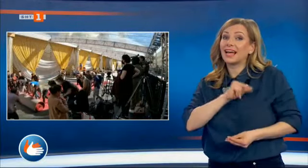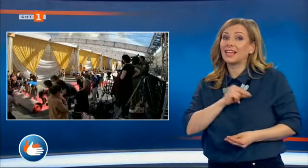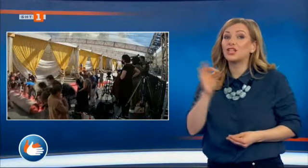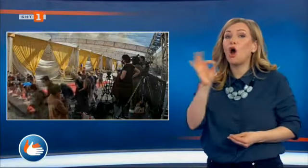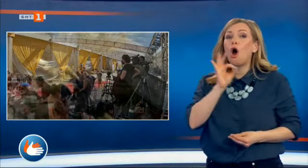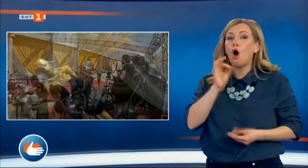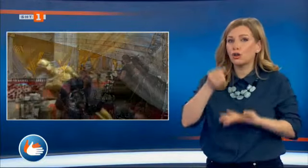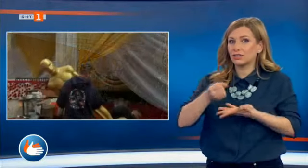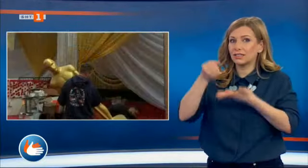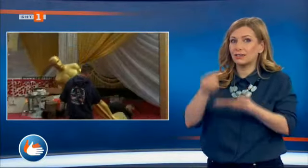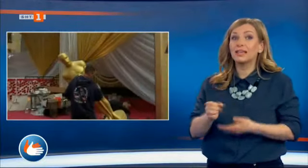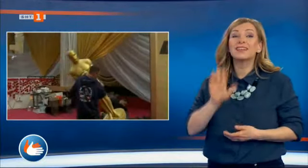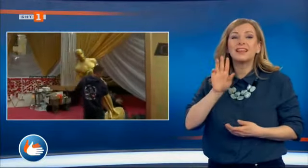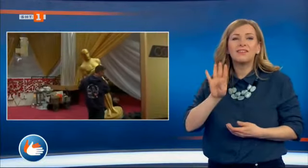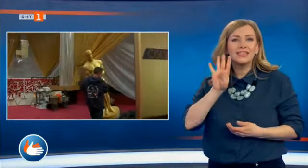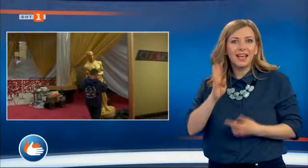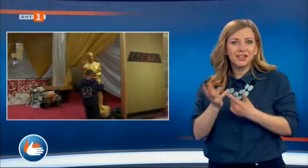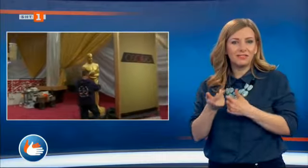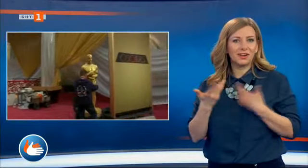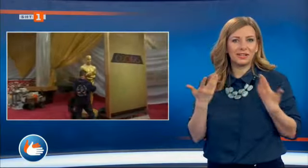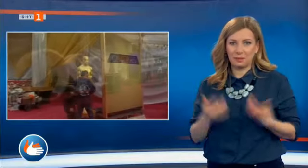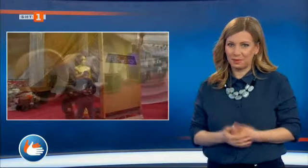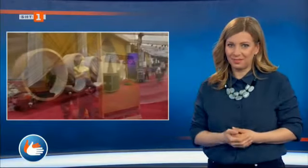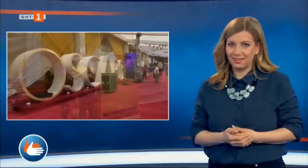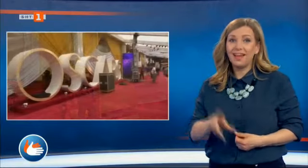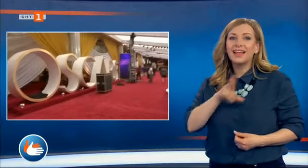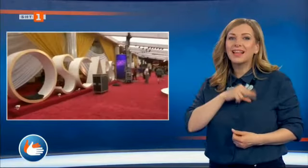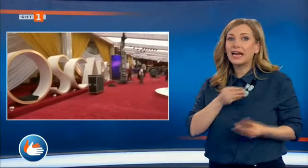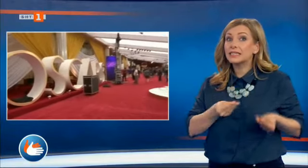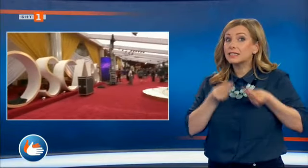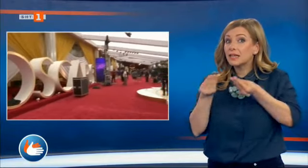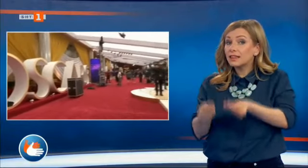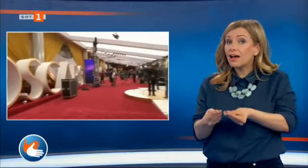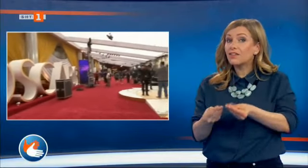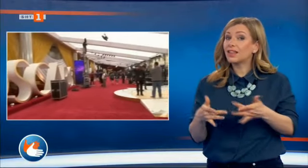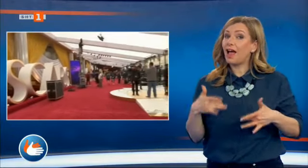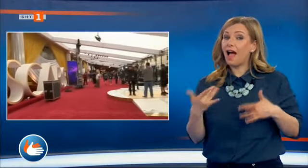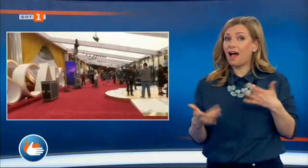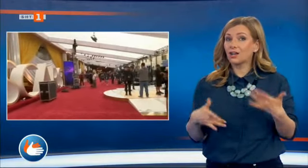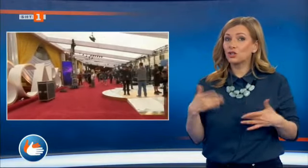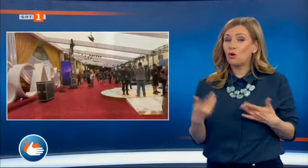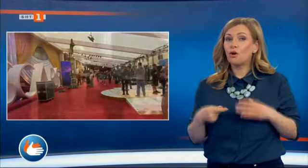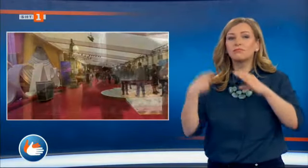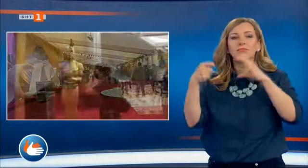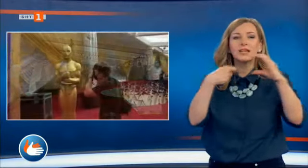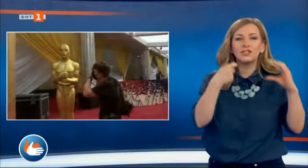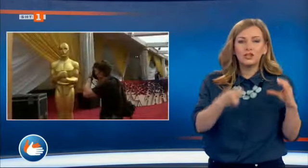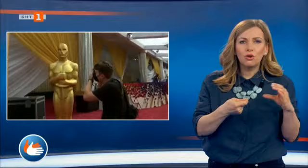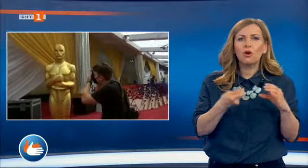94-ти път. Наградите се присъждат на заслужили актьори, режисьори и други